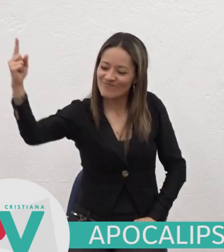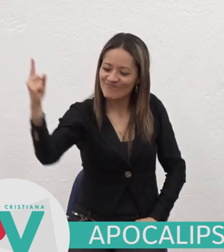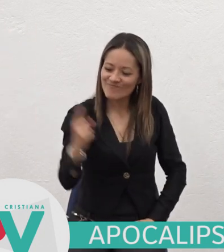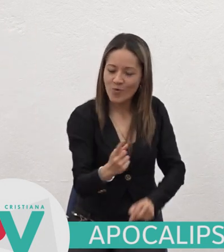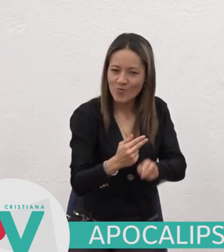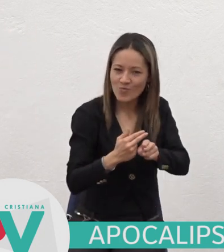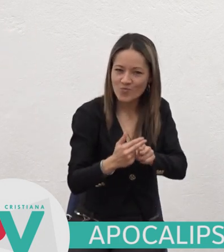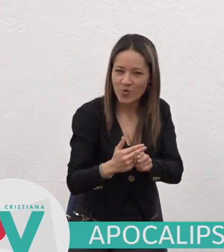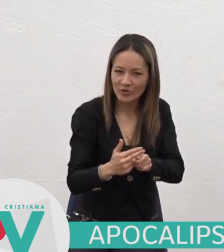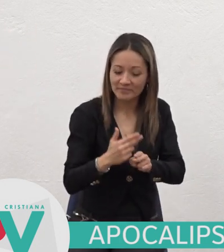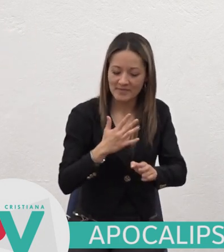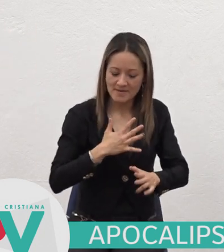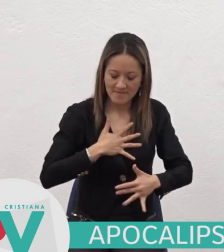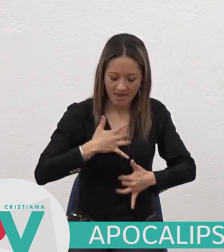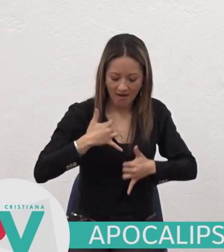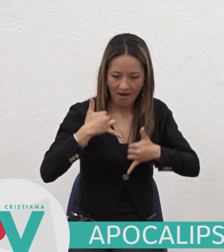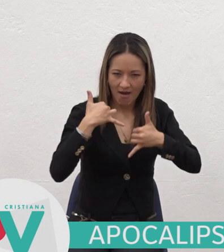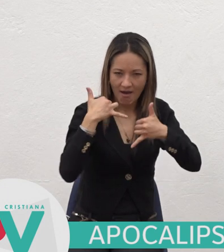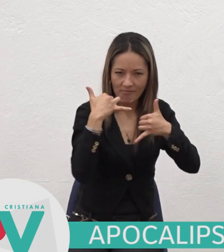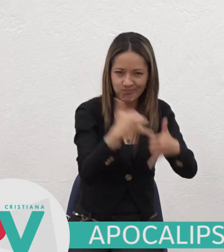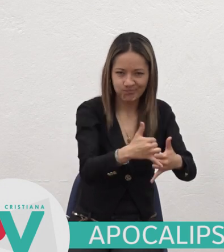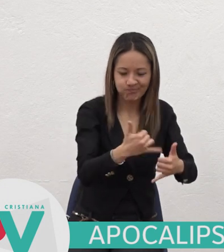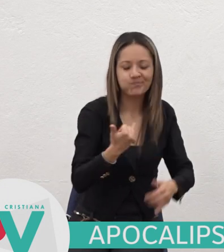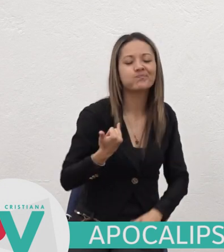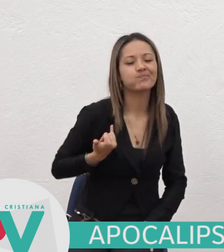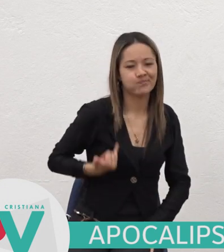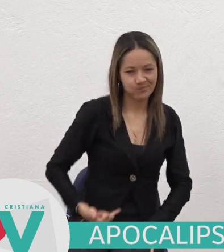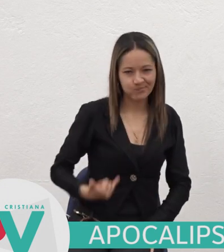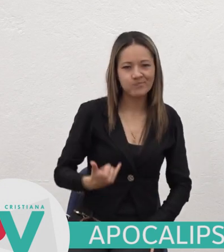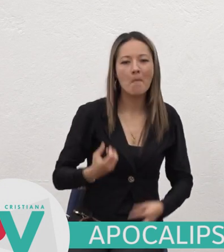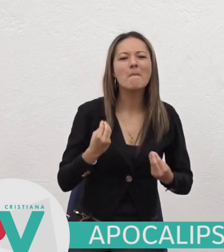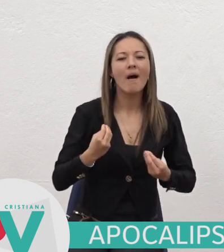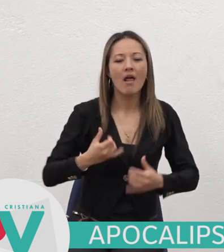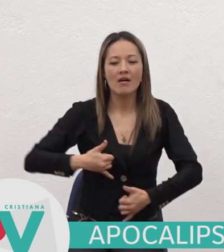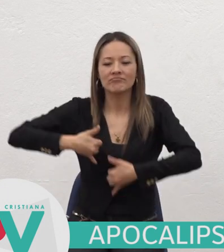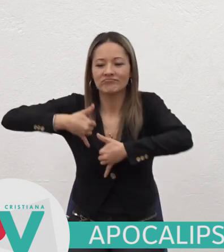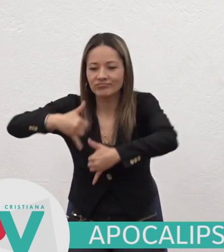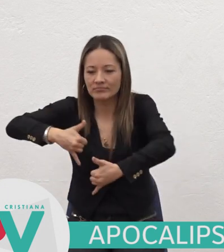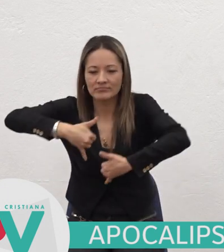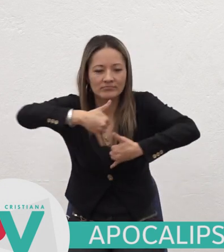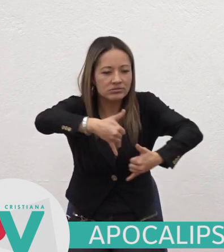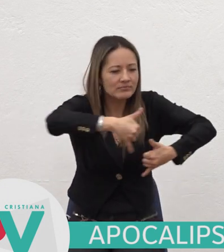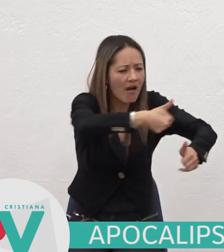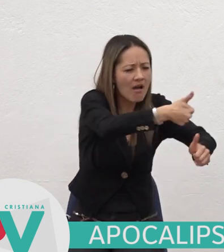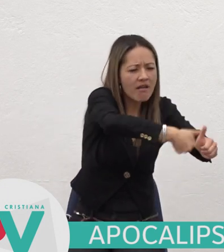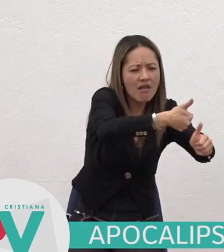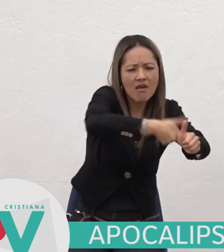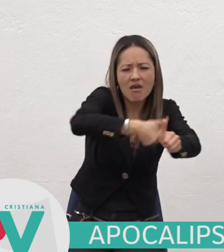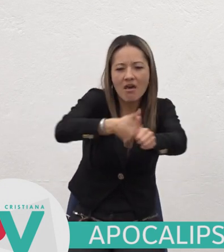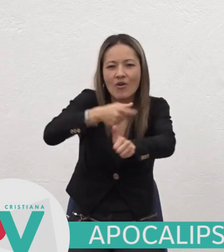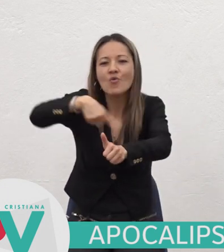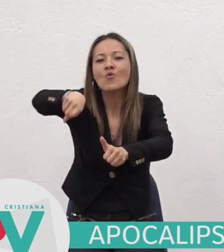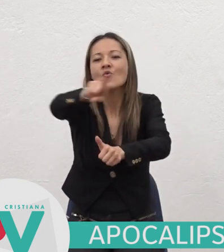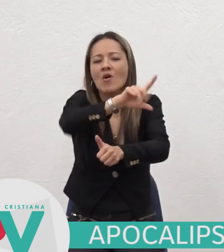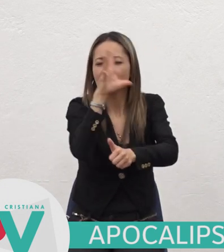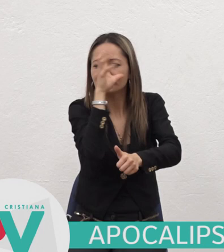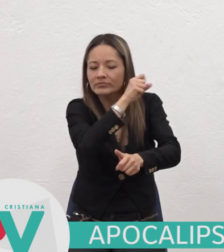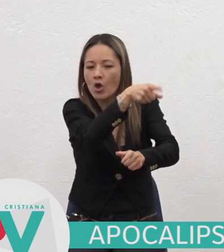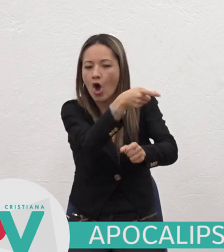galardón Conmigo Para recompensar A cada uno Según su obra Yo soy El alfa y la omega